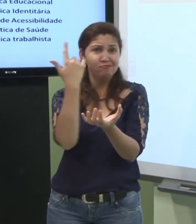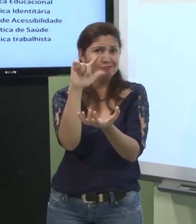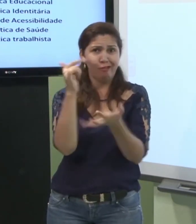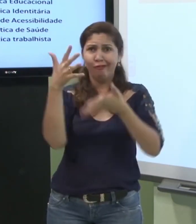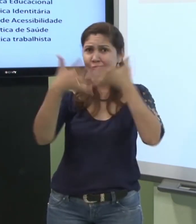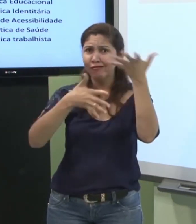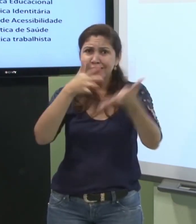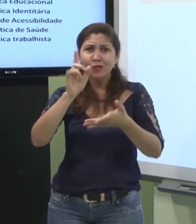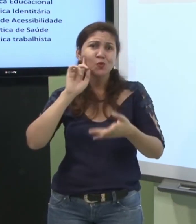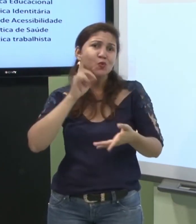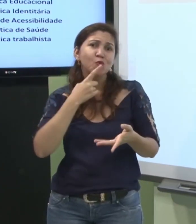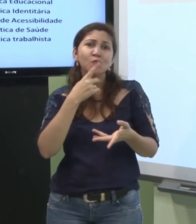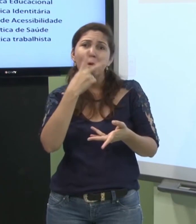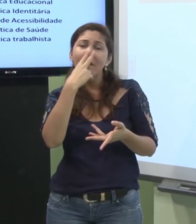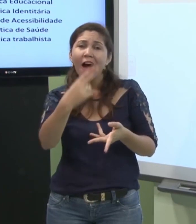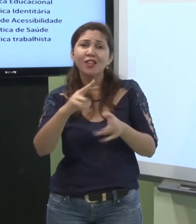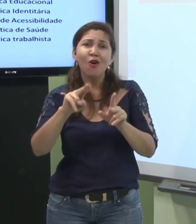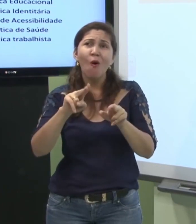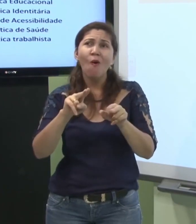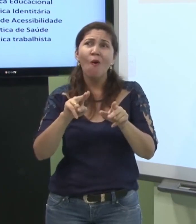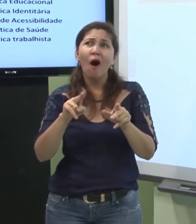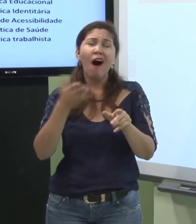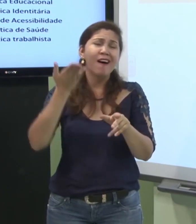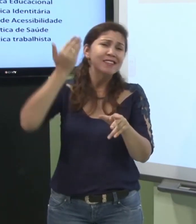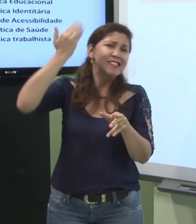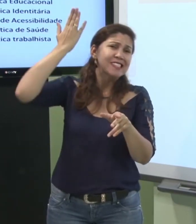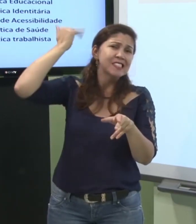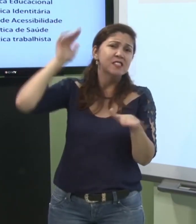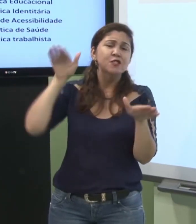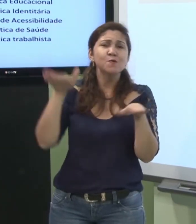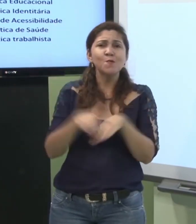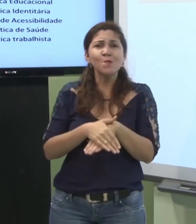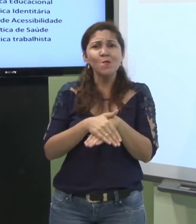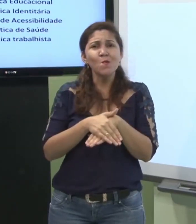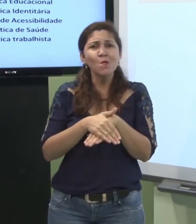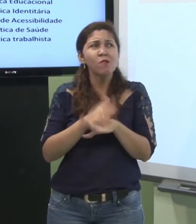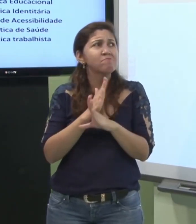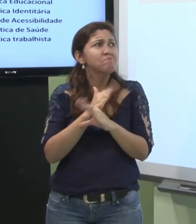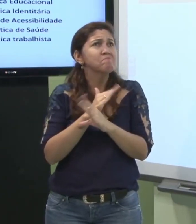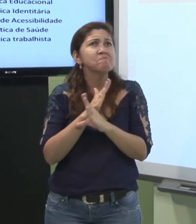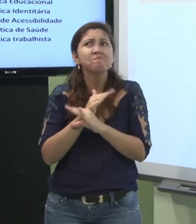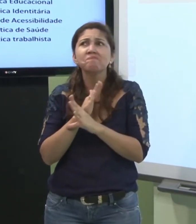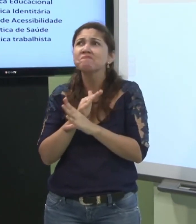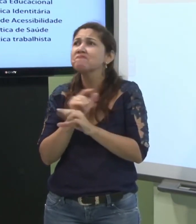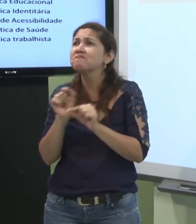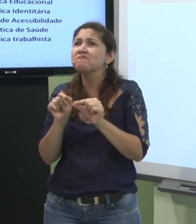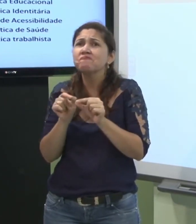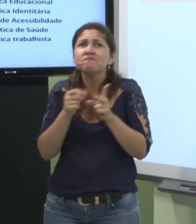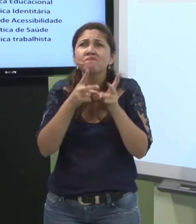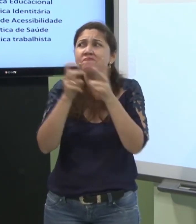através da língua de sinais se não tiver a língua de sinais parece que é um retrocesso